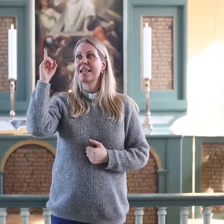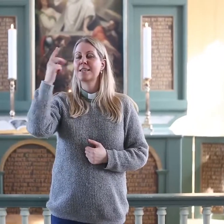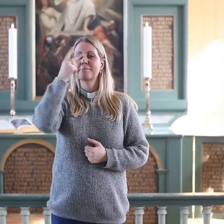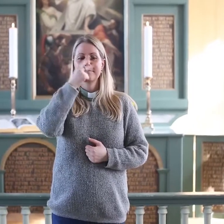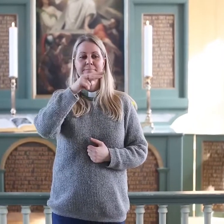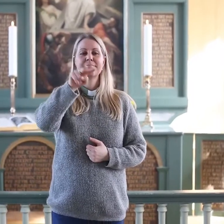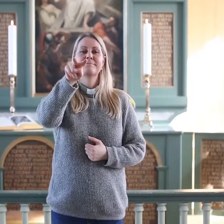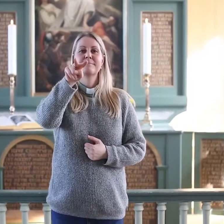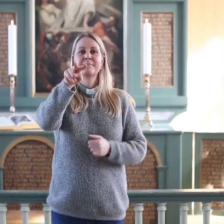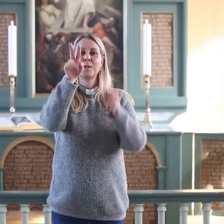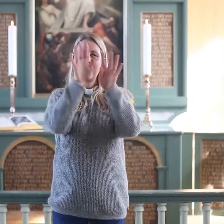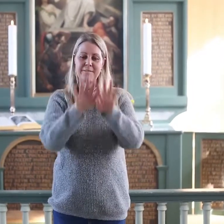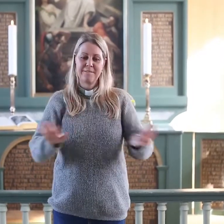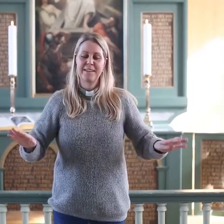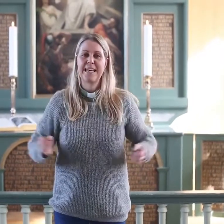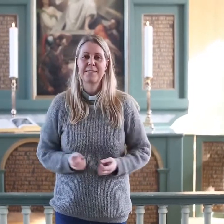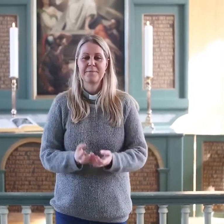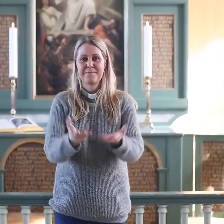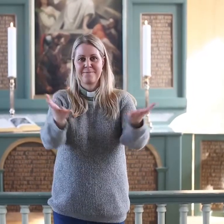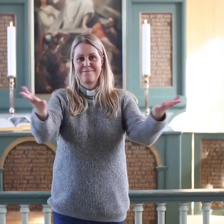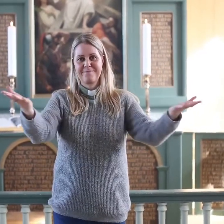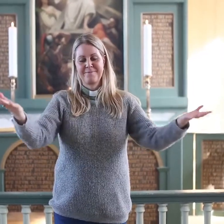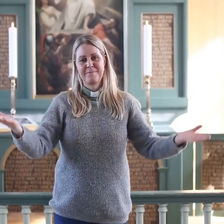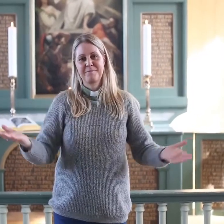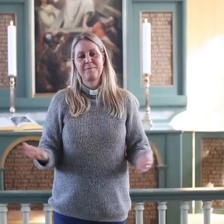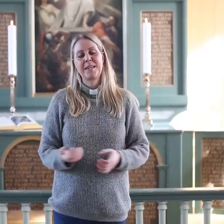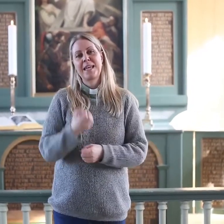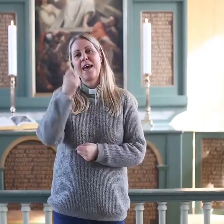på deg og gir deg fred. Amen.